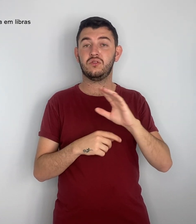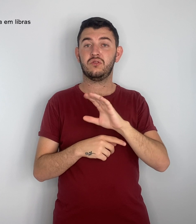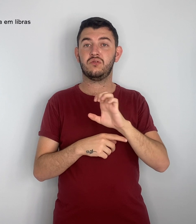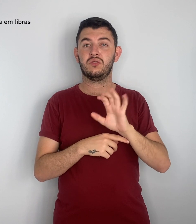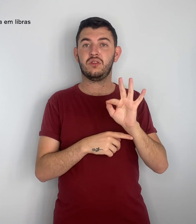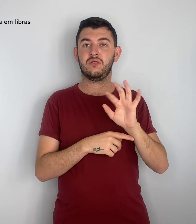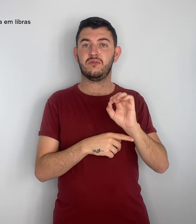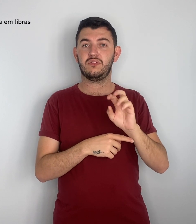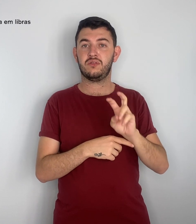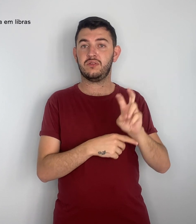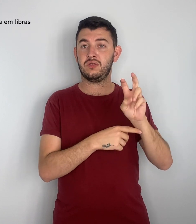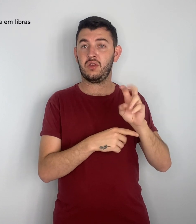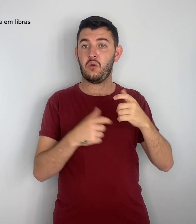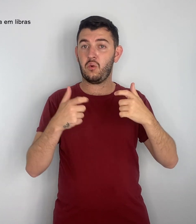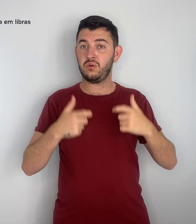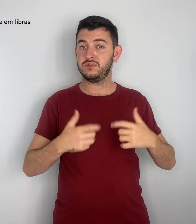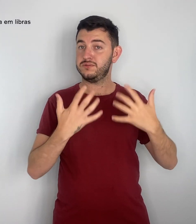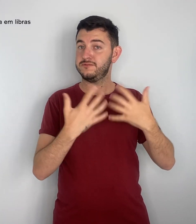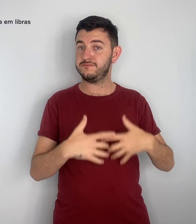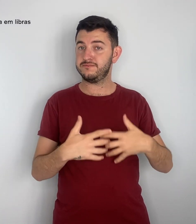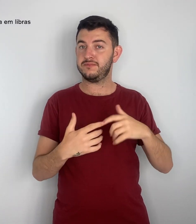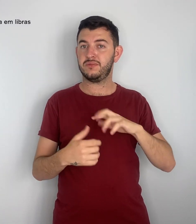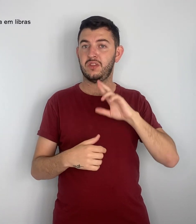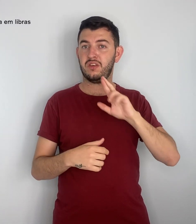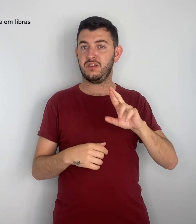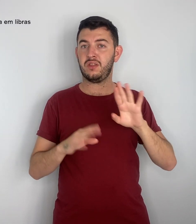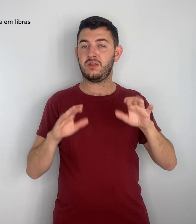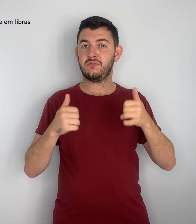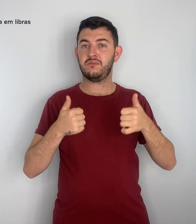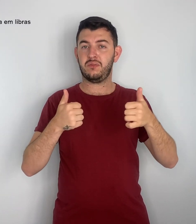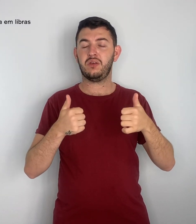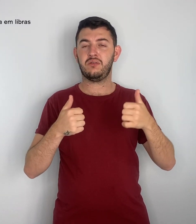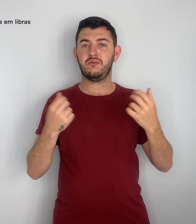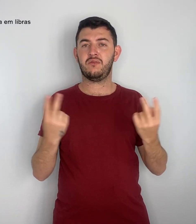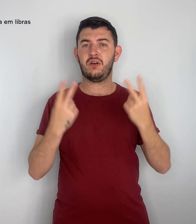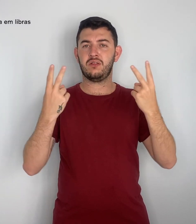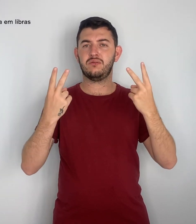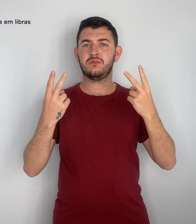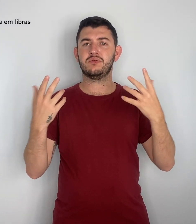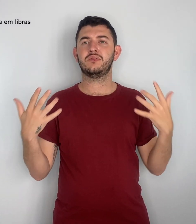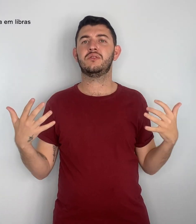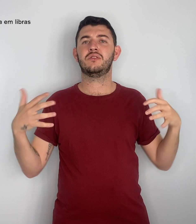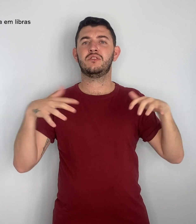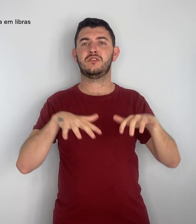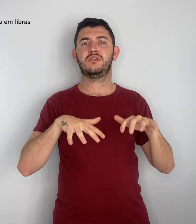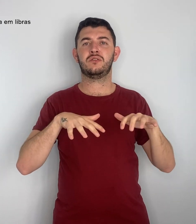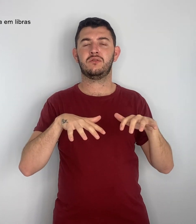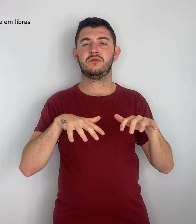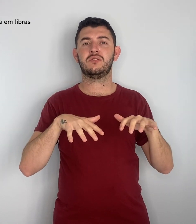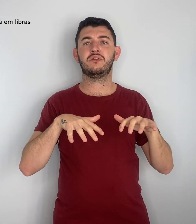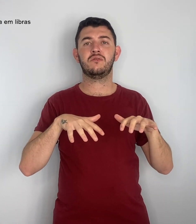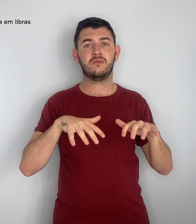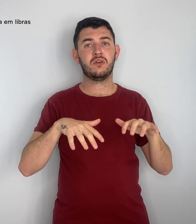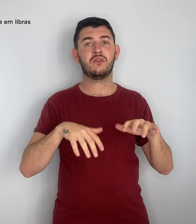resultados valorizando a perspectiva da inclusão nos anos finais do ensino fundamental.